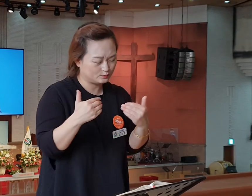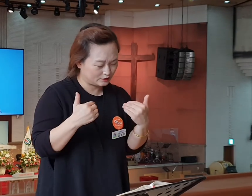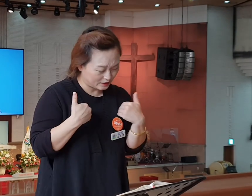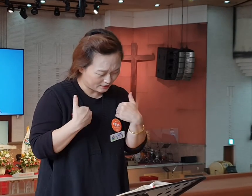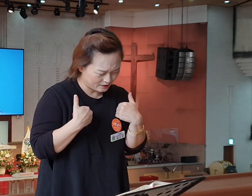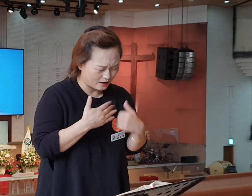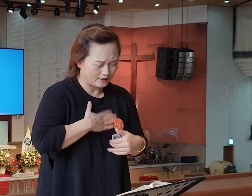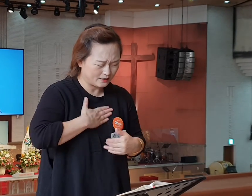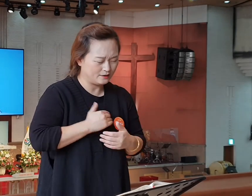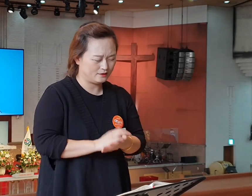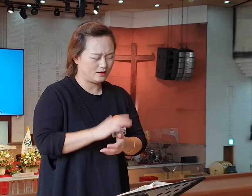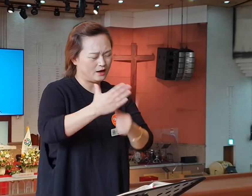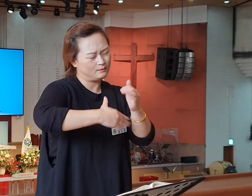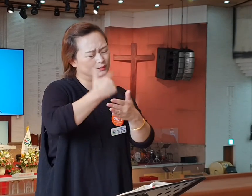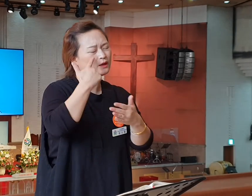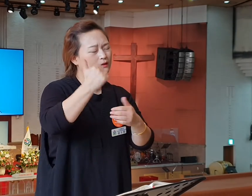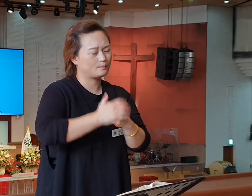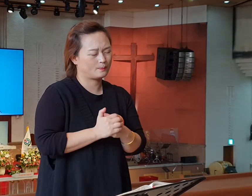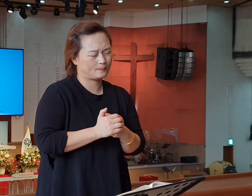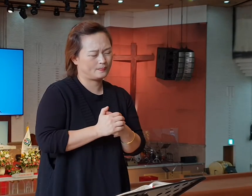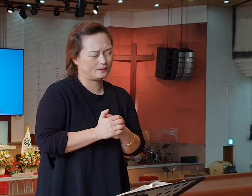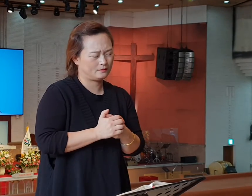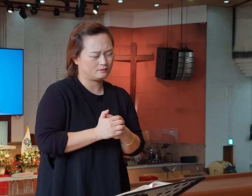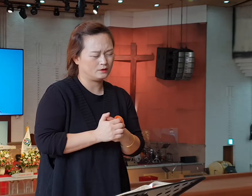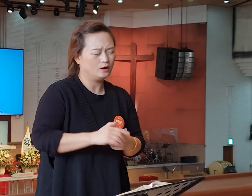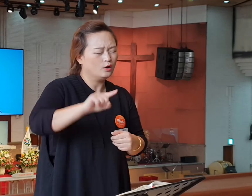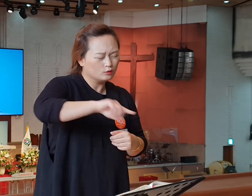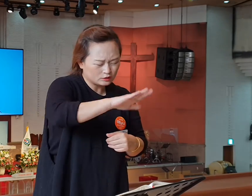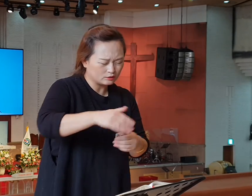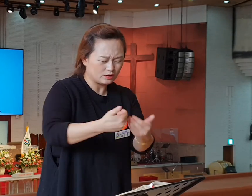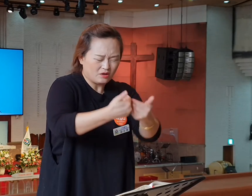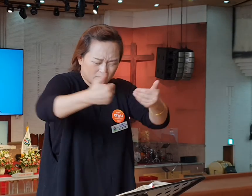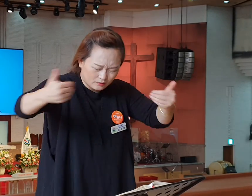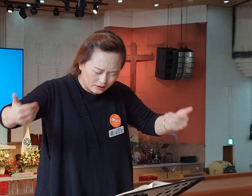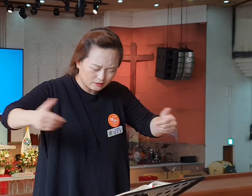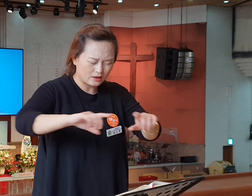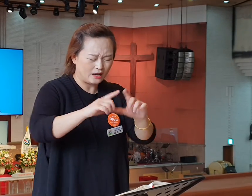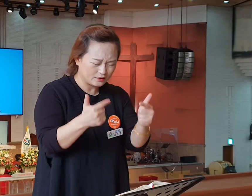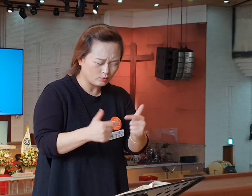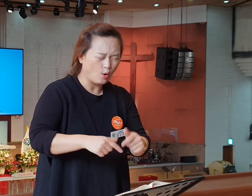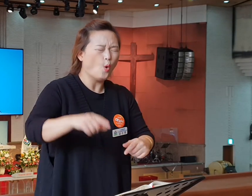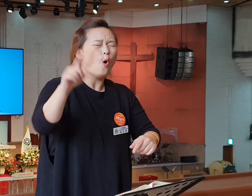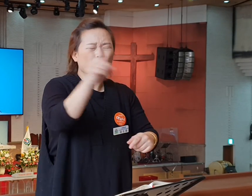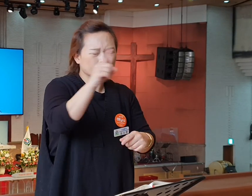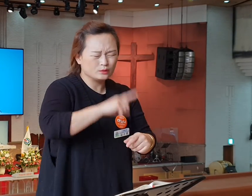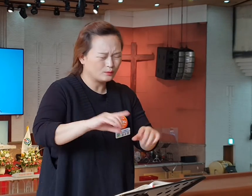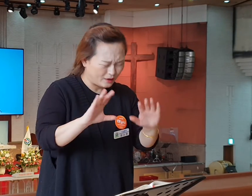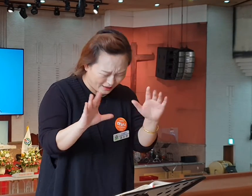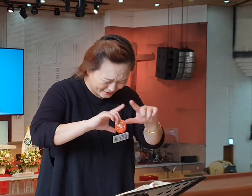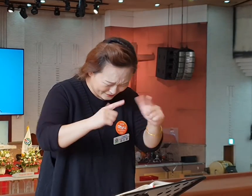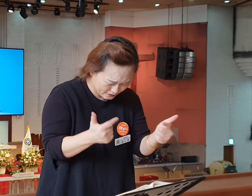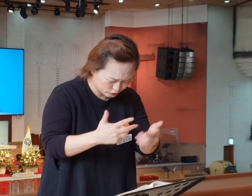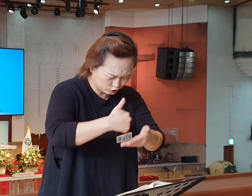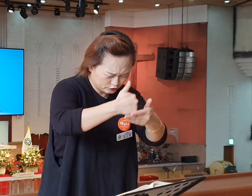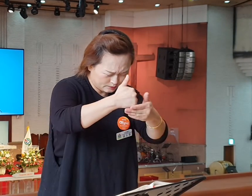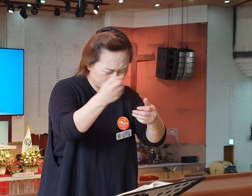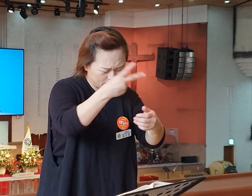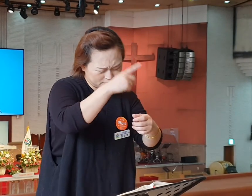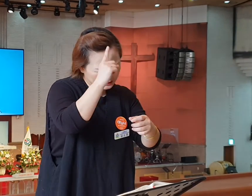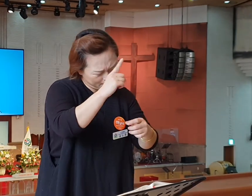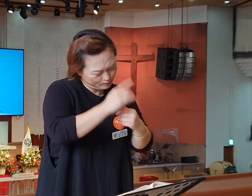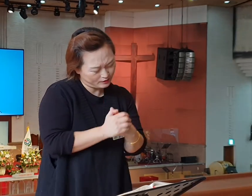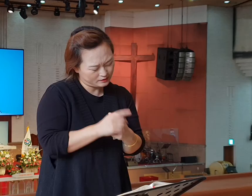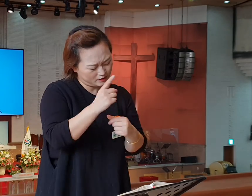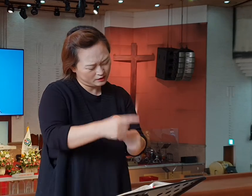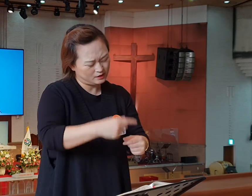압니다. 아버지나님 거기서 떠나는 것이 성숙해진 것도 아니고 아니 아무것도 아닙니다. 주여 다시 한번 주께서는